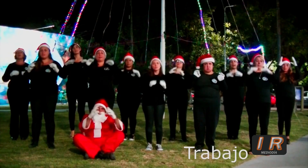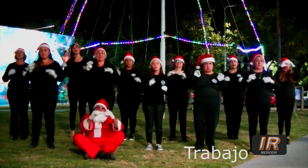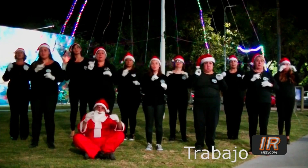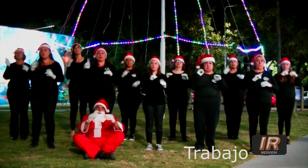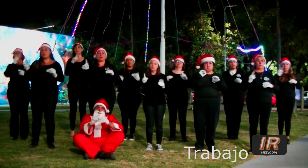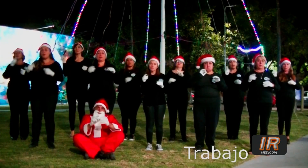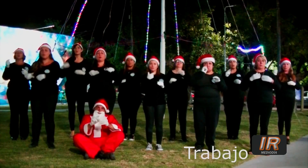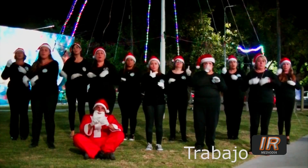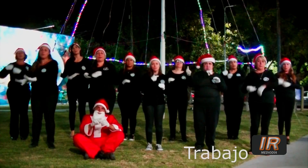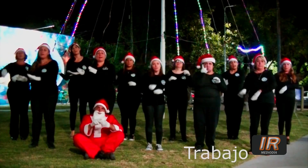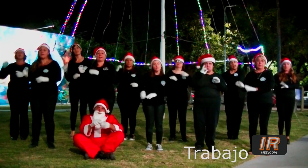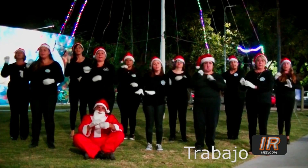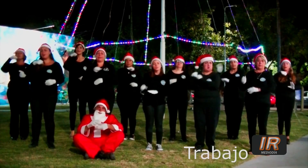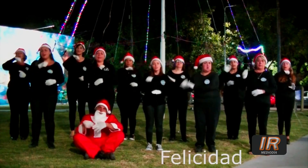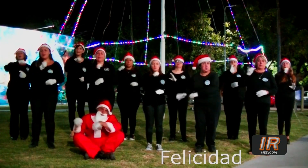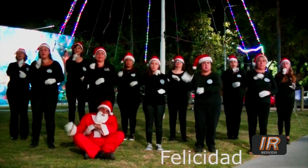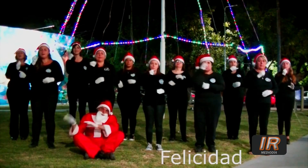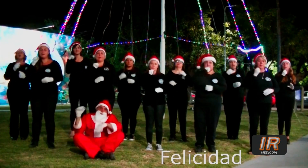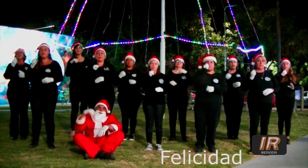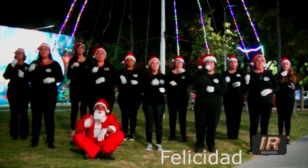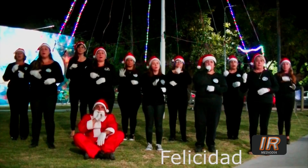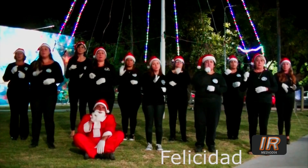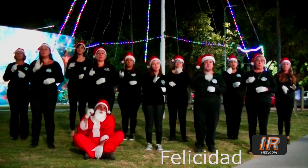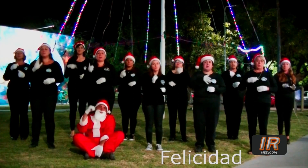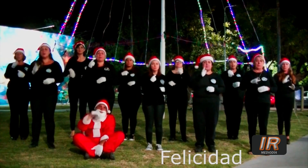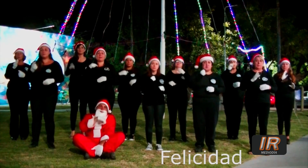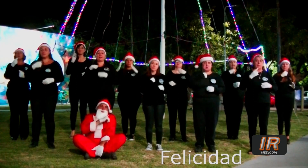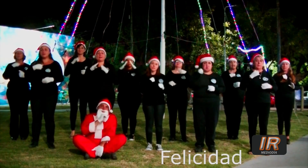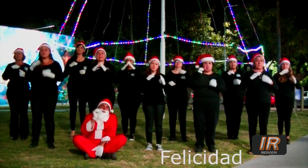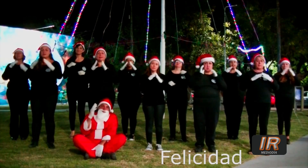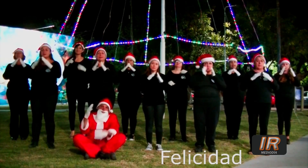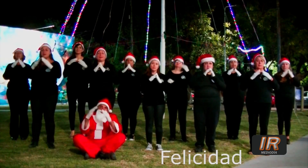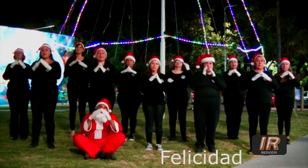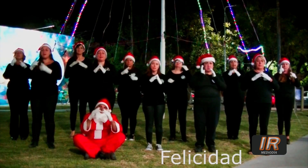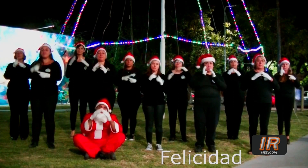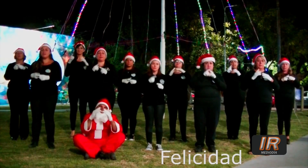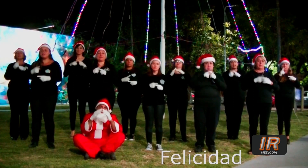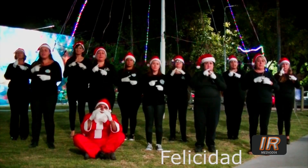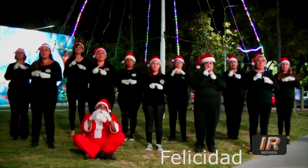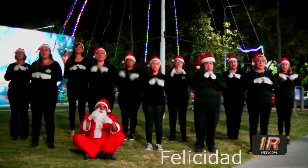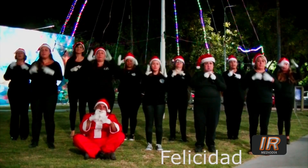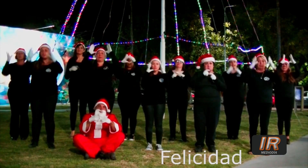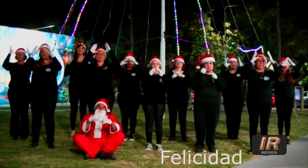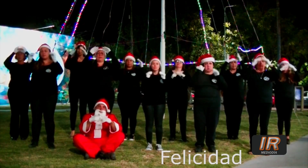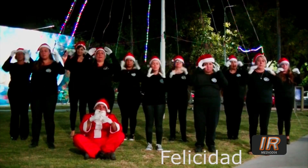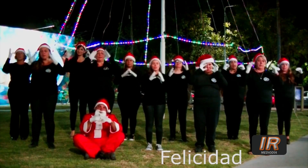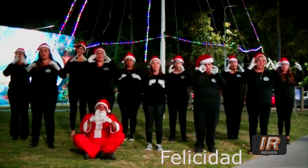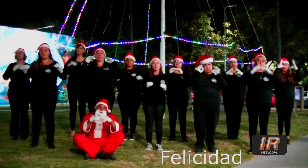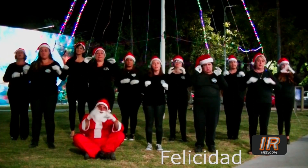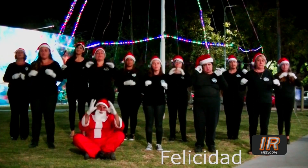Navidad, navidad, no dejo de cantar. Vamos a mi casa que hay fiesta en Navidad.